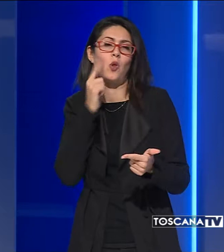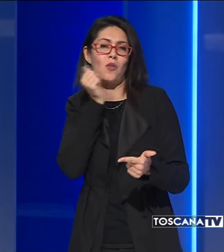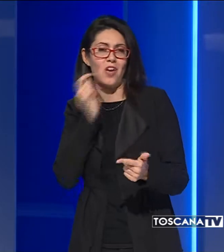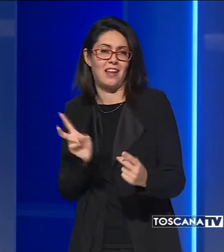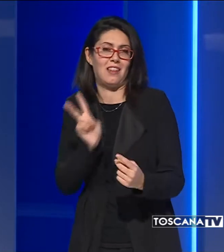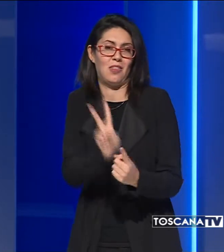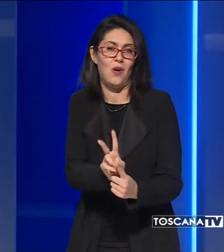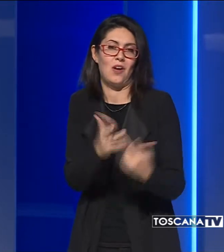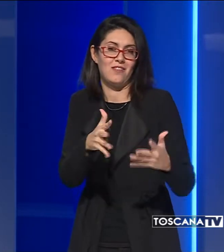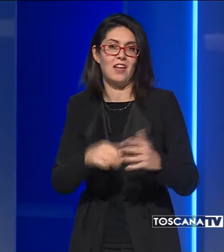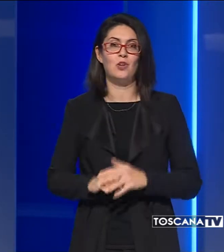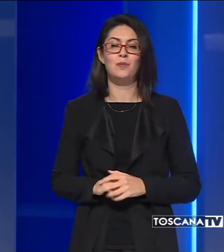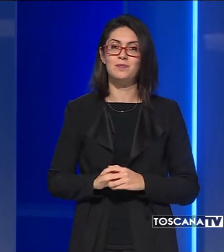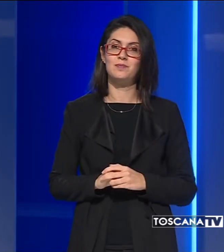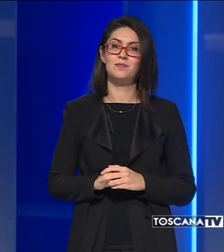genitori.